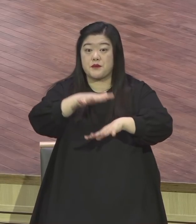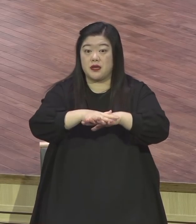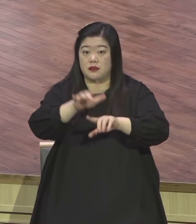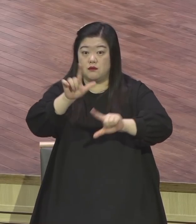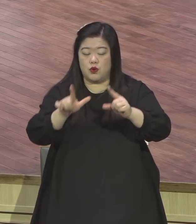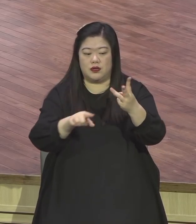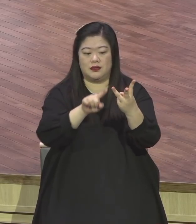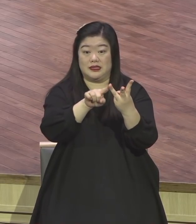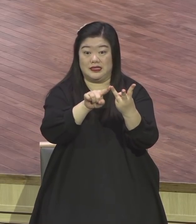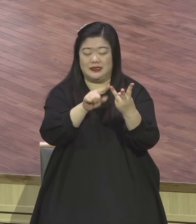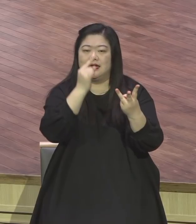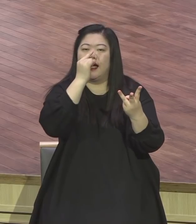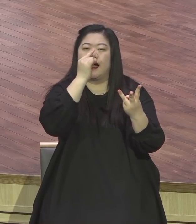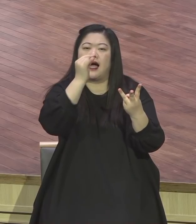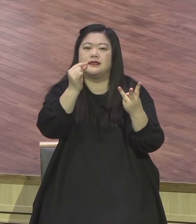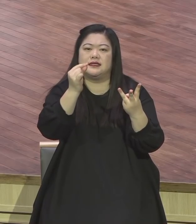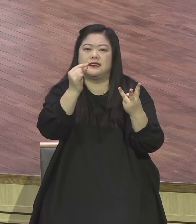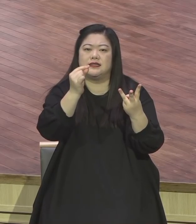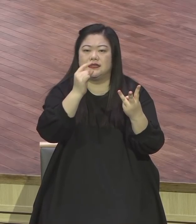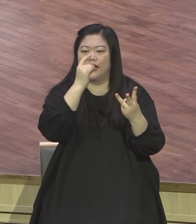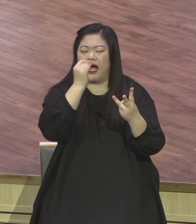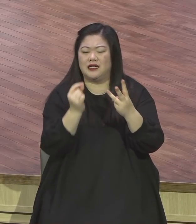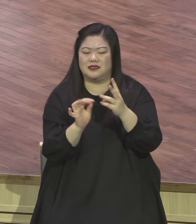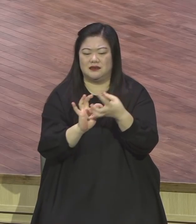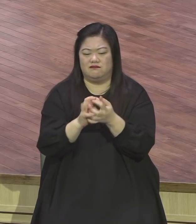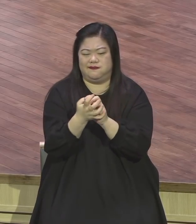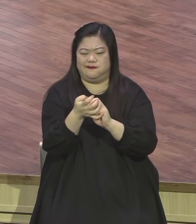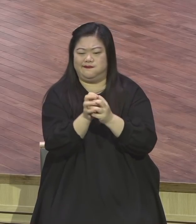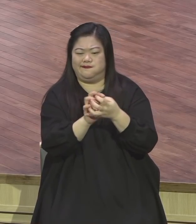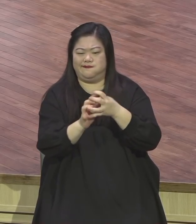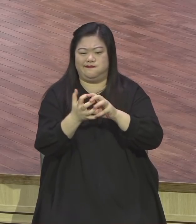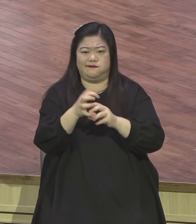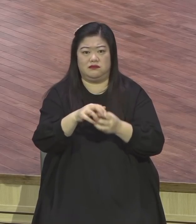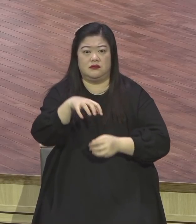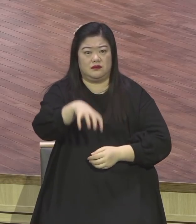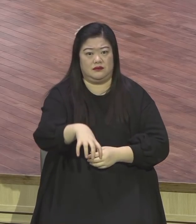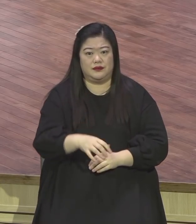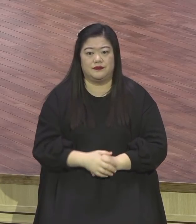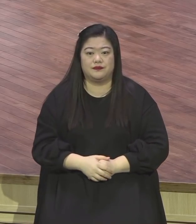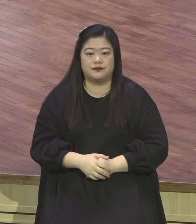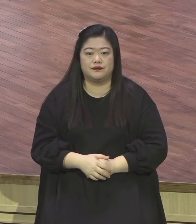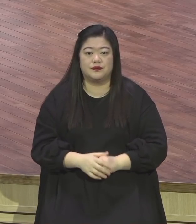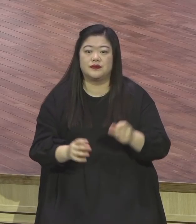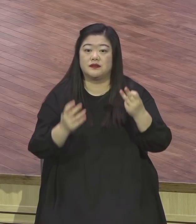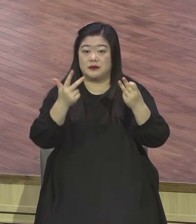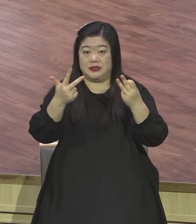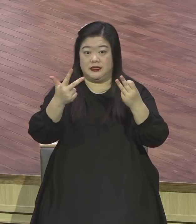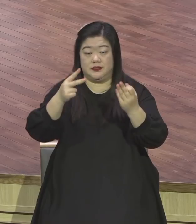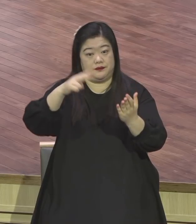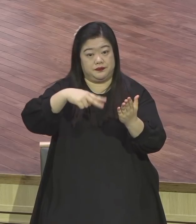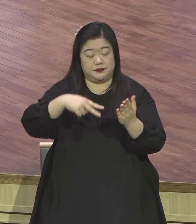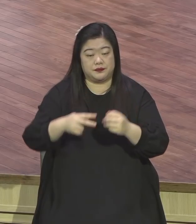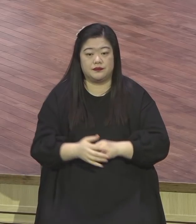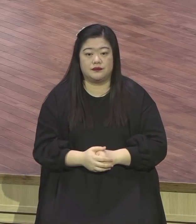마음 가시떨기밭 7절입니다 드러나는 가시떨기 위에 떨어지매